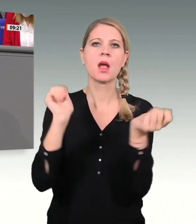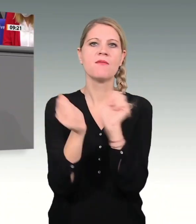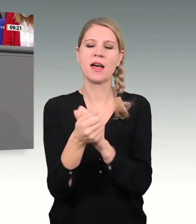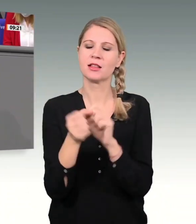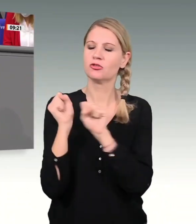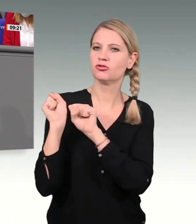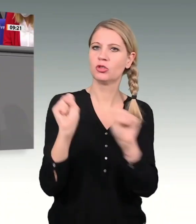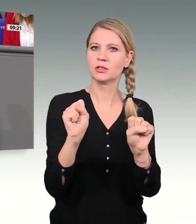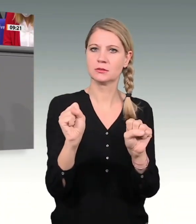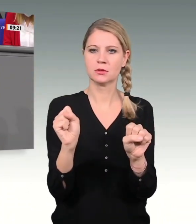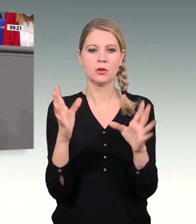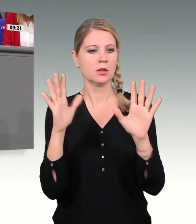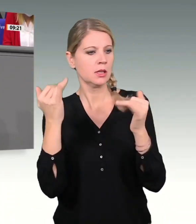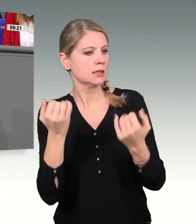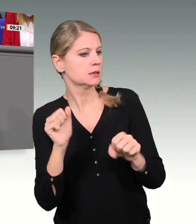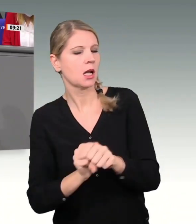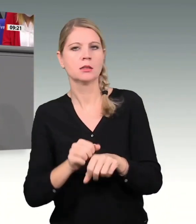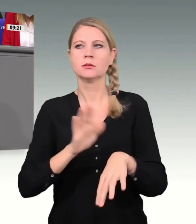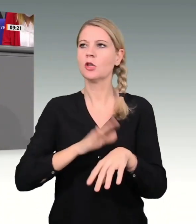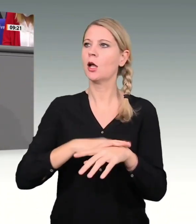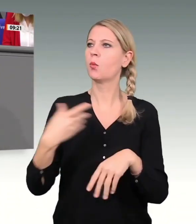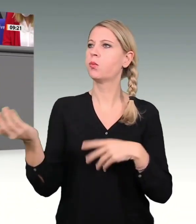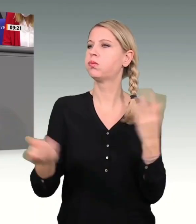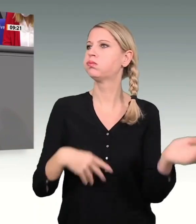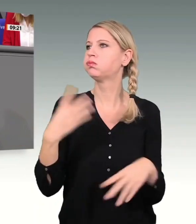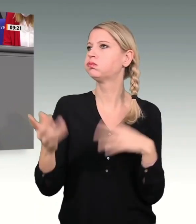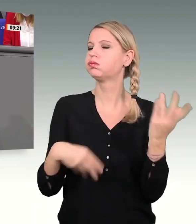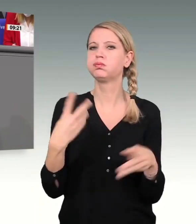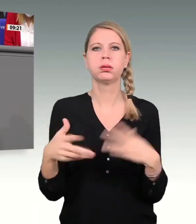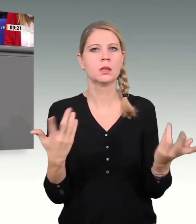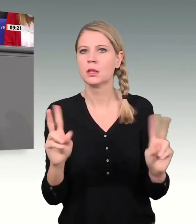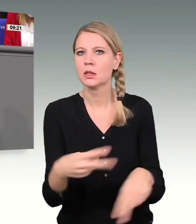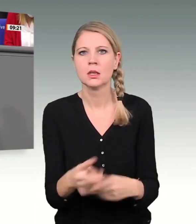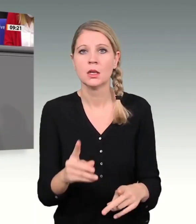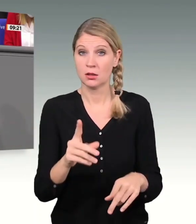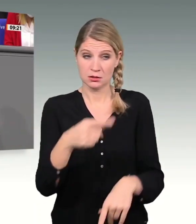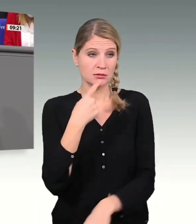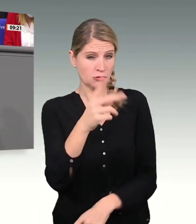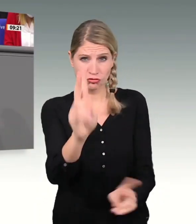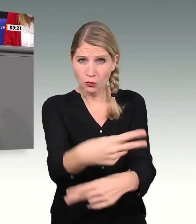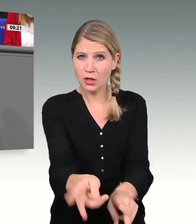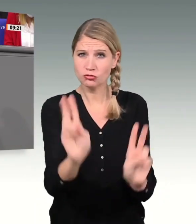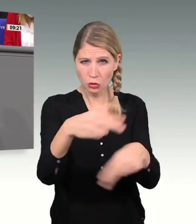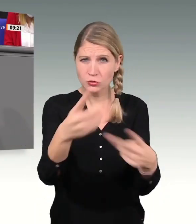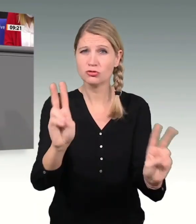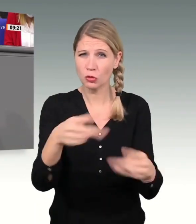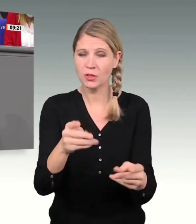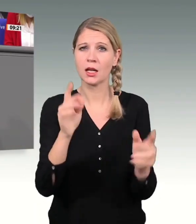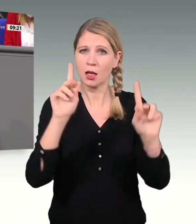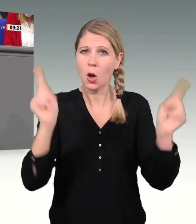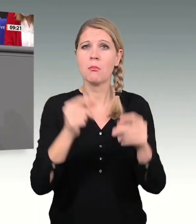Und wer das negiert, wer das bestreitet, der möge sich doch auch noch mal die Bilder aus dem Ahrtal angucken. Ja, wir brauchen die